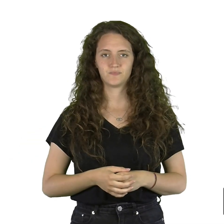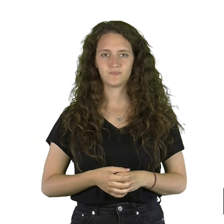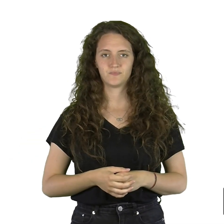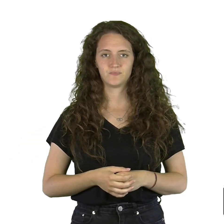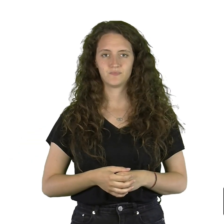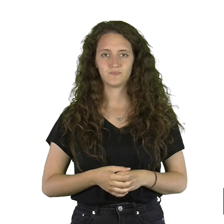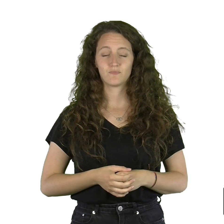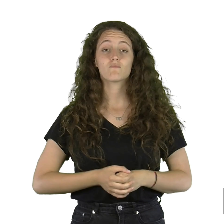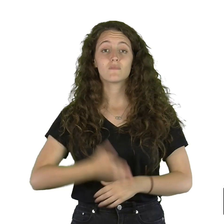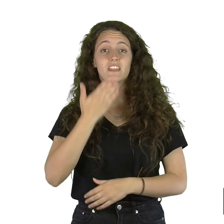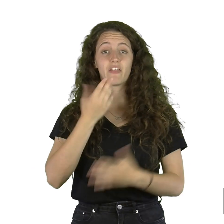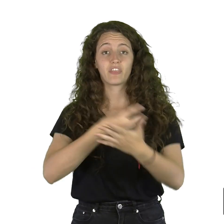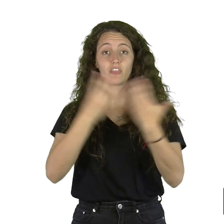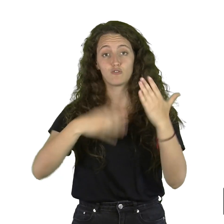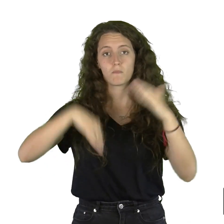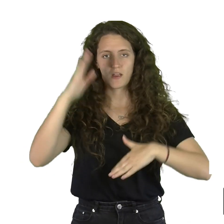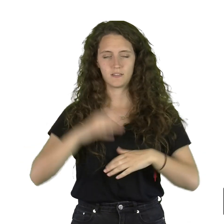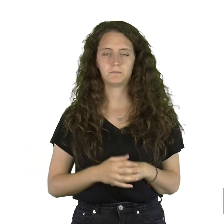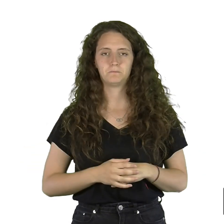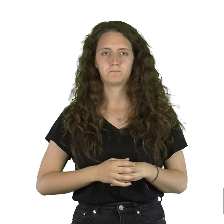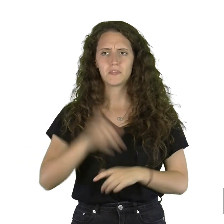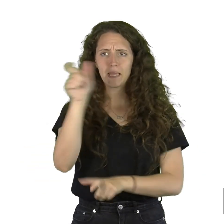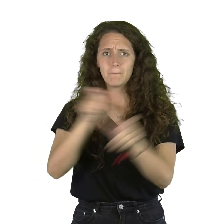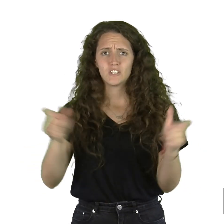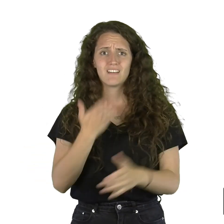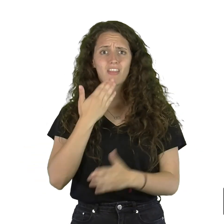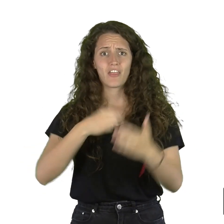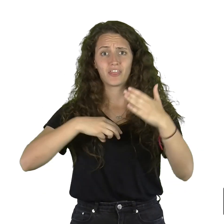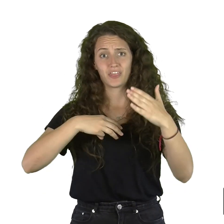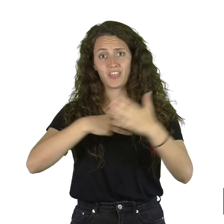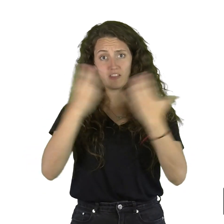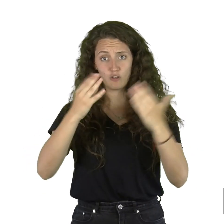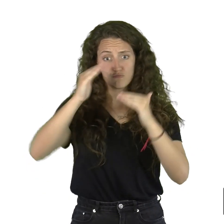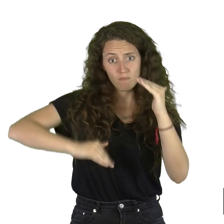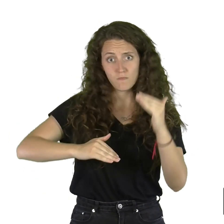Mayor de edad No se permite correr a menores de 18 años